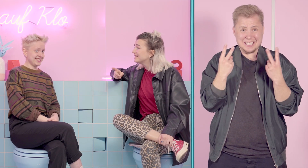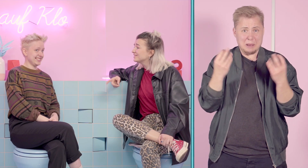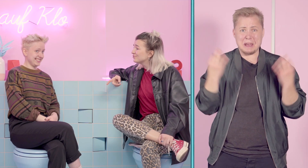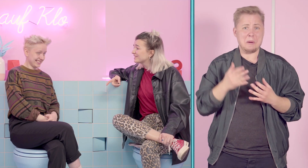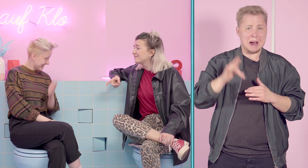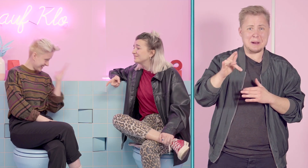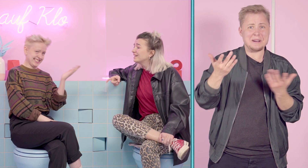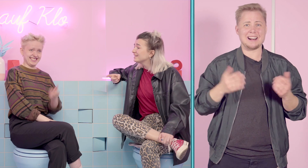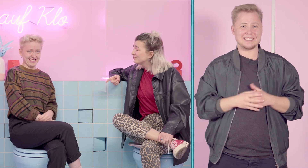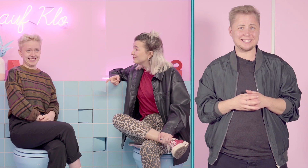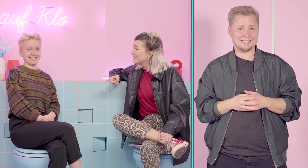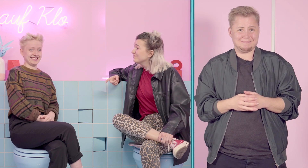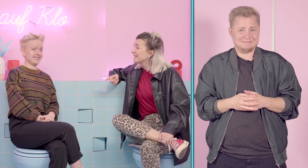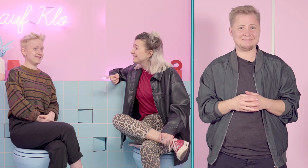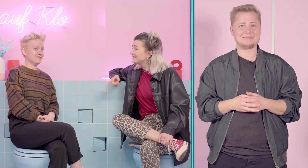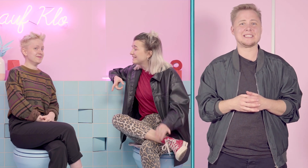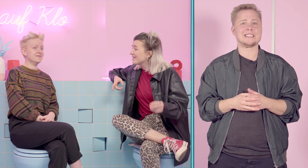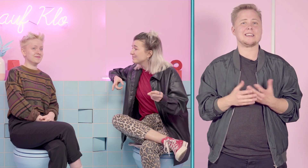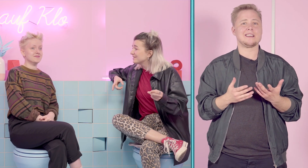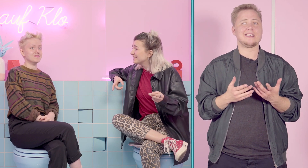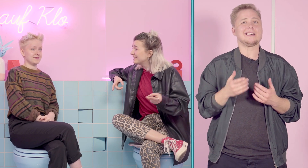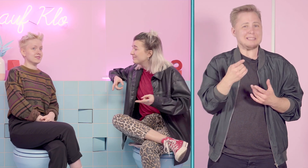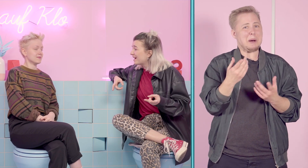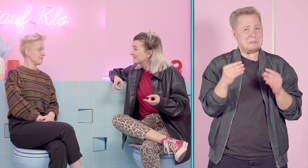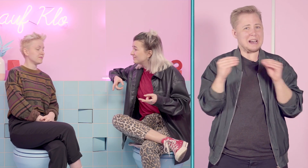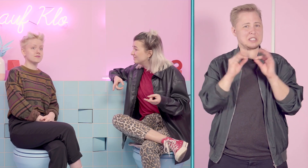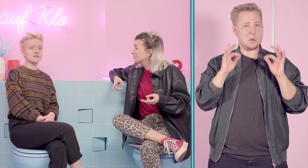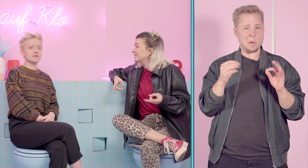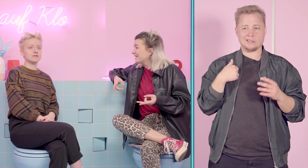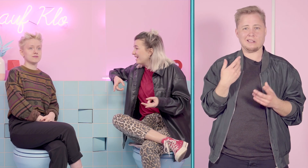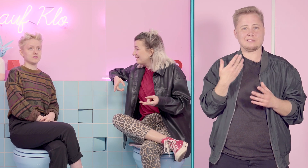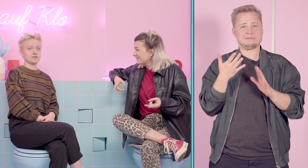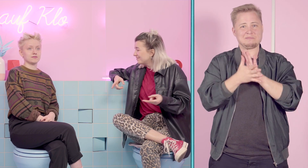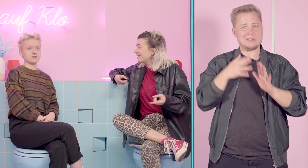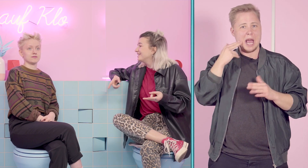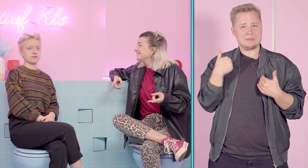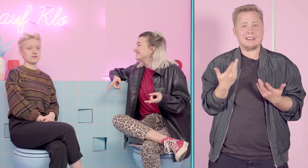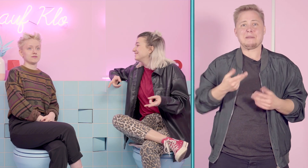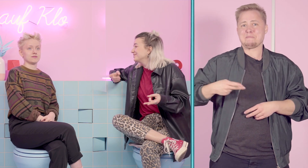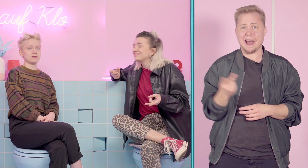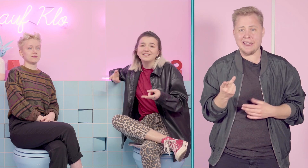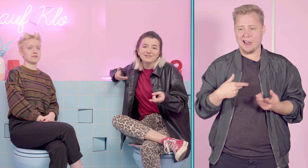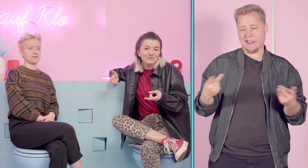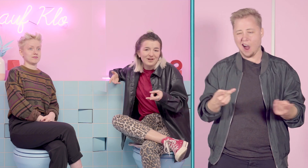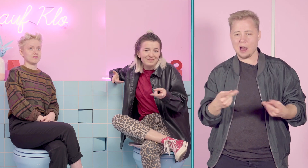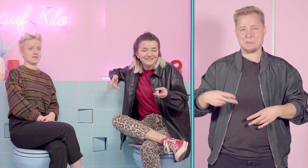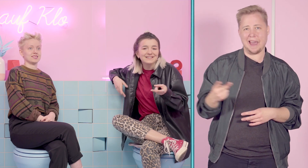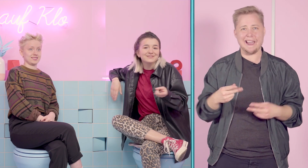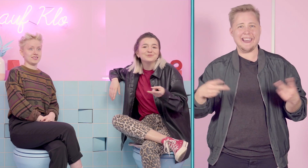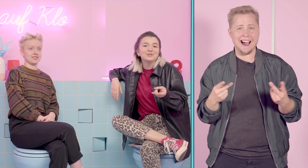Es ist so treffend, dass du mir gerade den Namen gegeben hast, wie so egal, weil Dana halt auch vorher meinte, da geht es so um